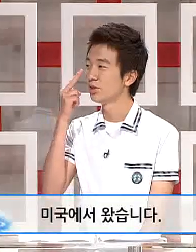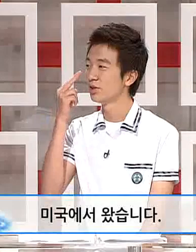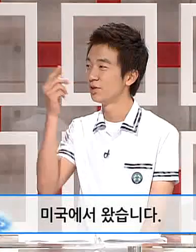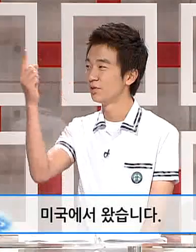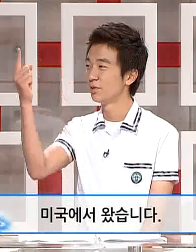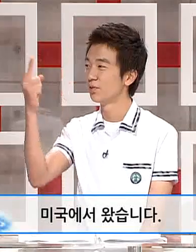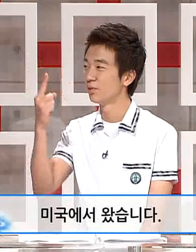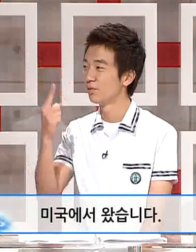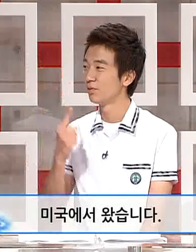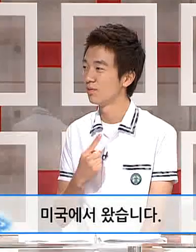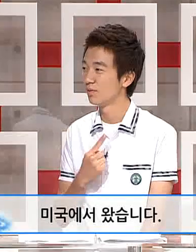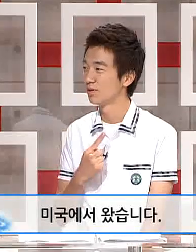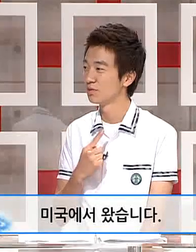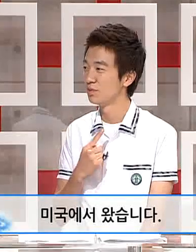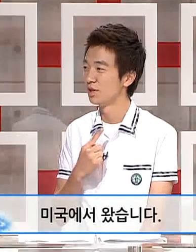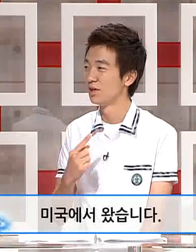미국에서 왔습니다.